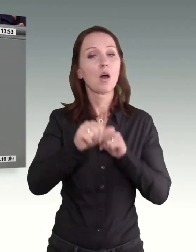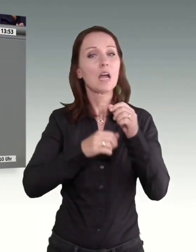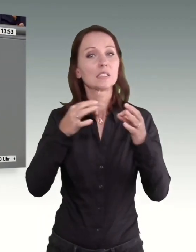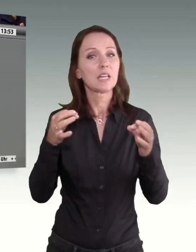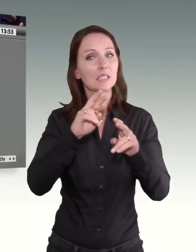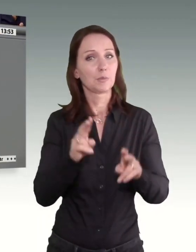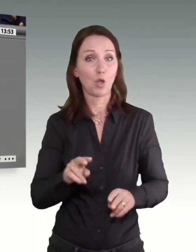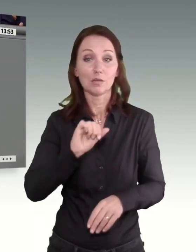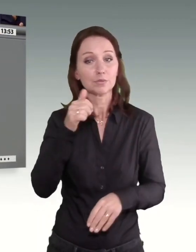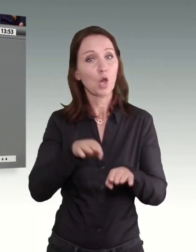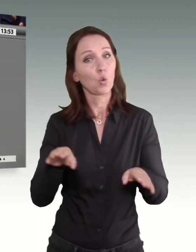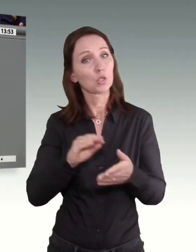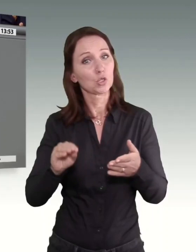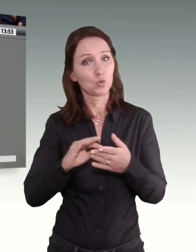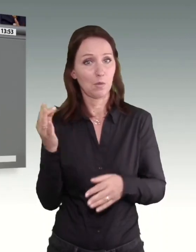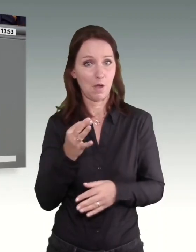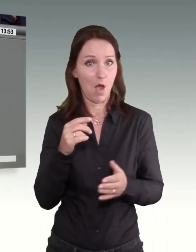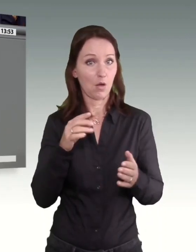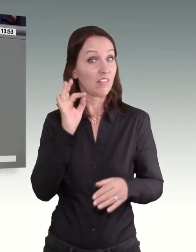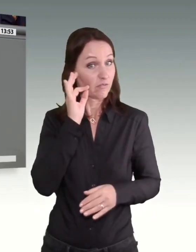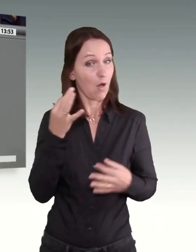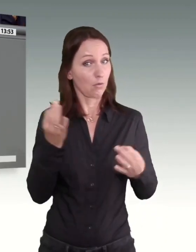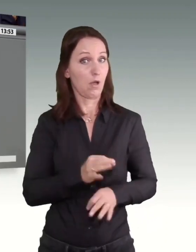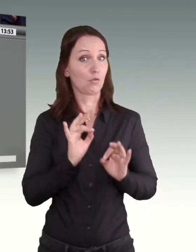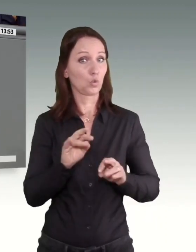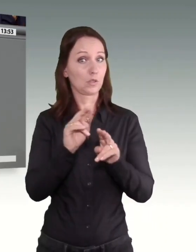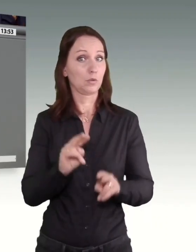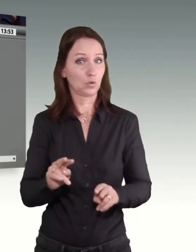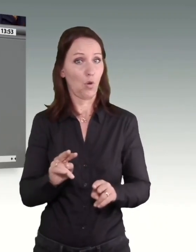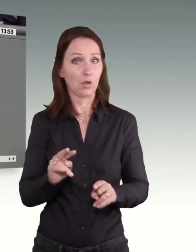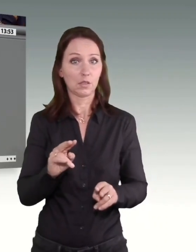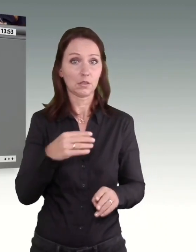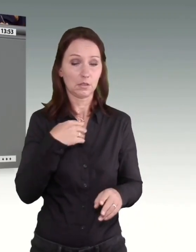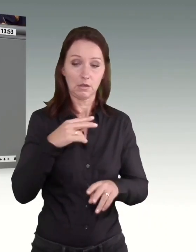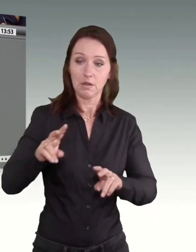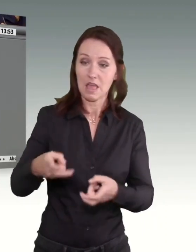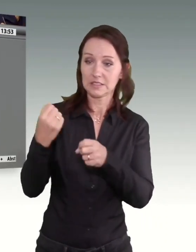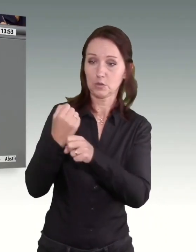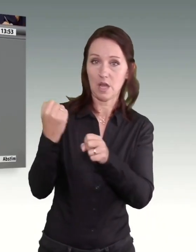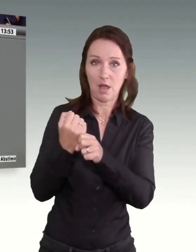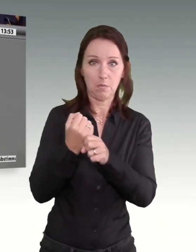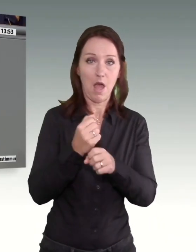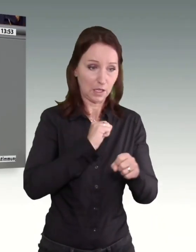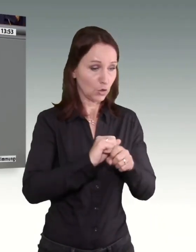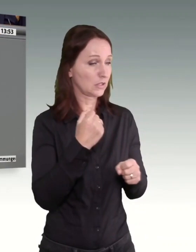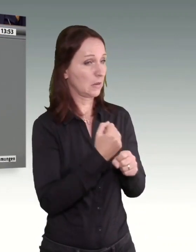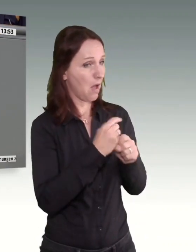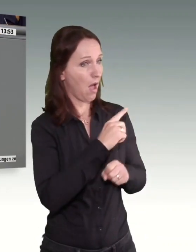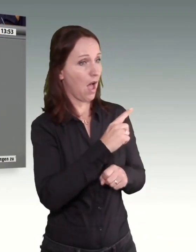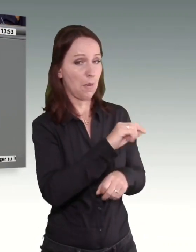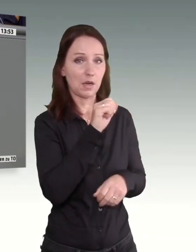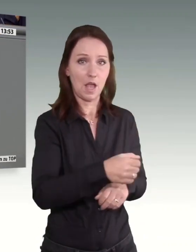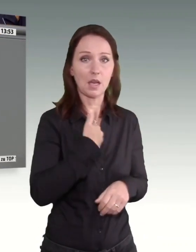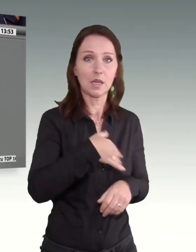Frauen brauchen eine gute Betreuung, damit sie eben auch während ihrer Erziehungsarbeit arbeiten gehen können und mehr Stunden